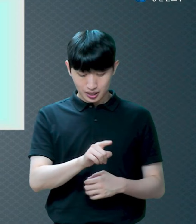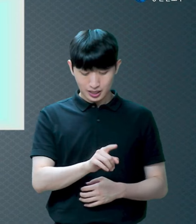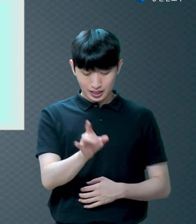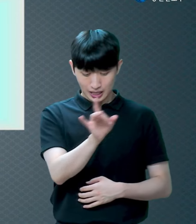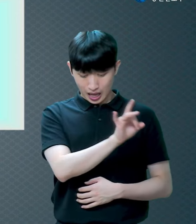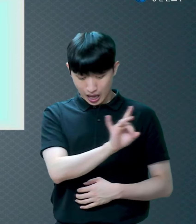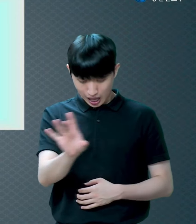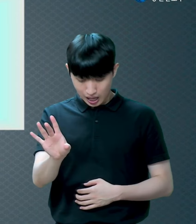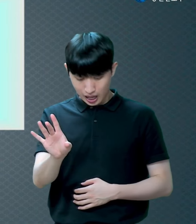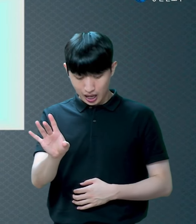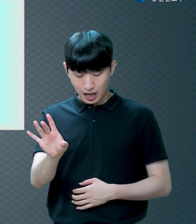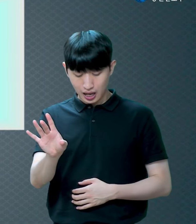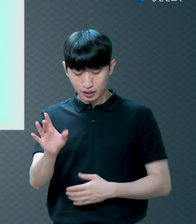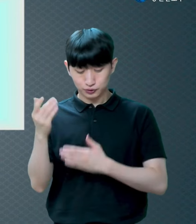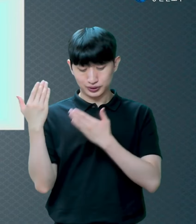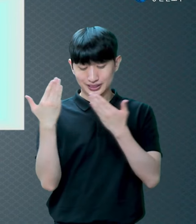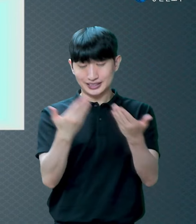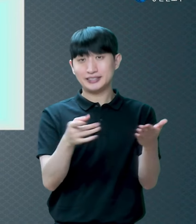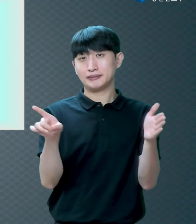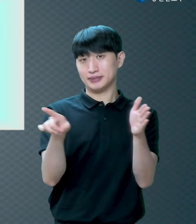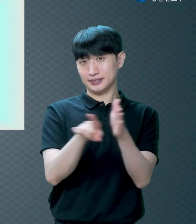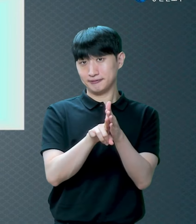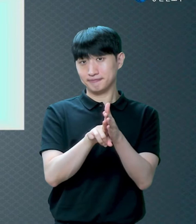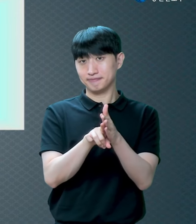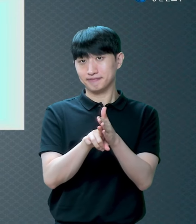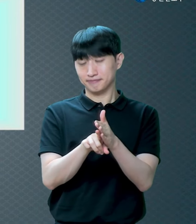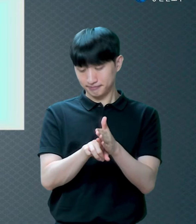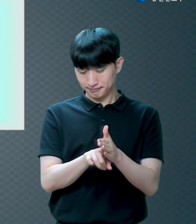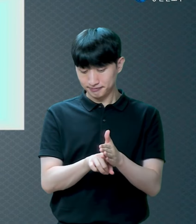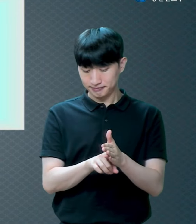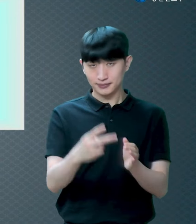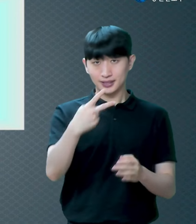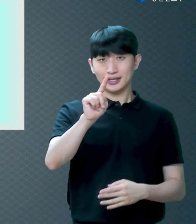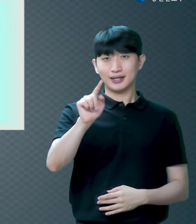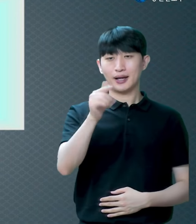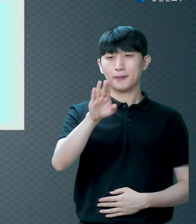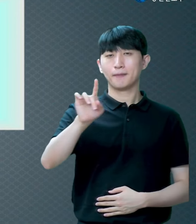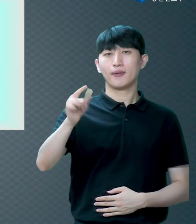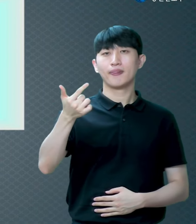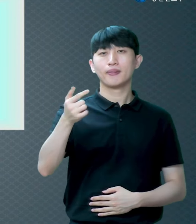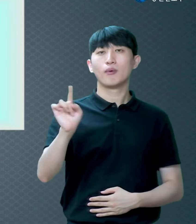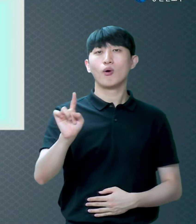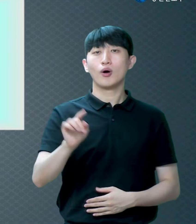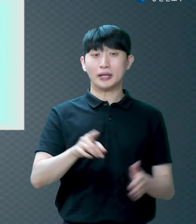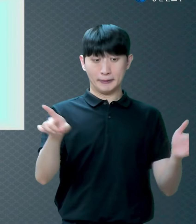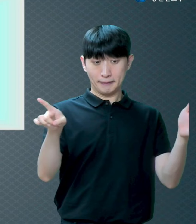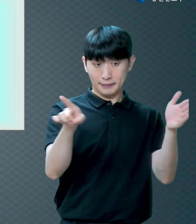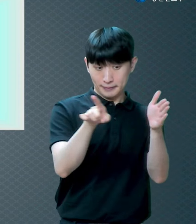위하여 몇 번 해주세요? 단번에 믿는 순간 한 번에